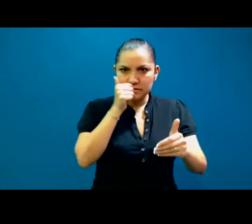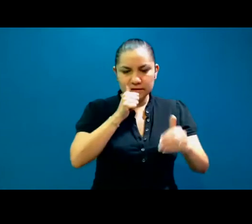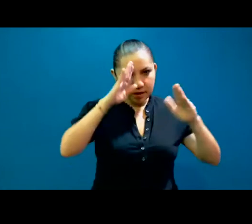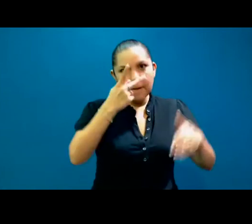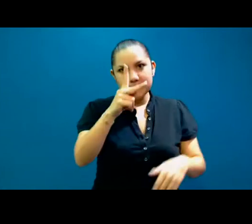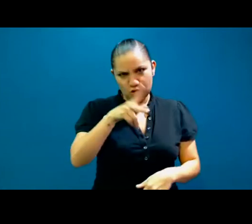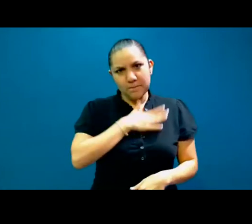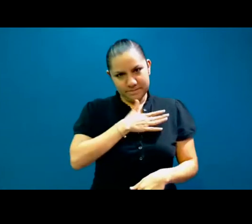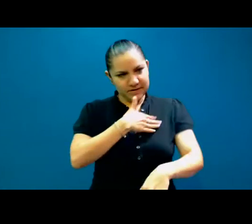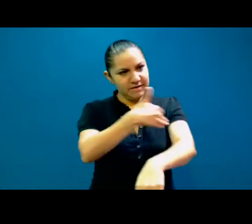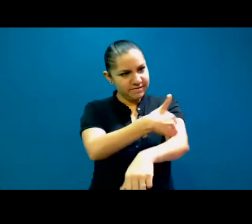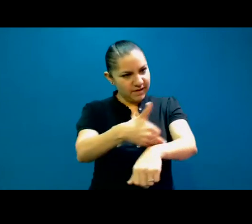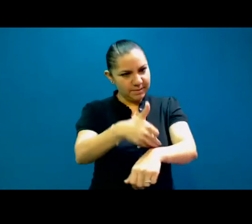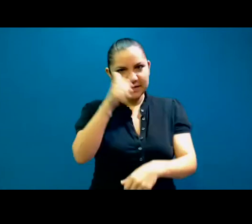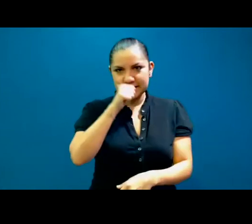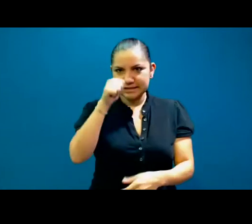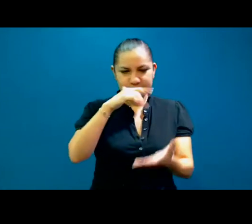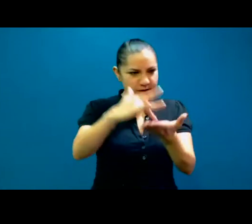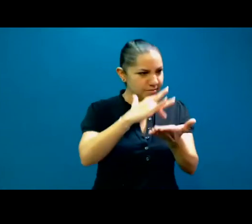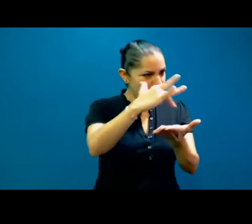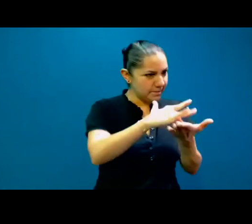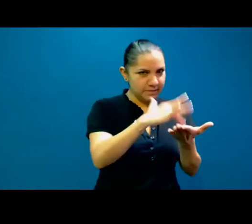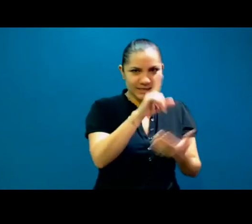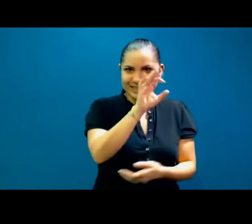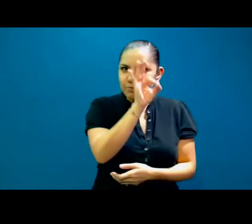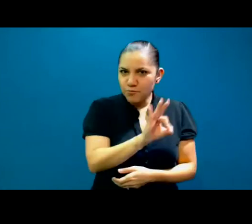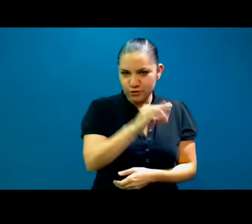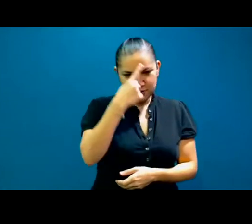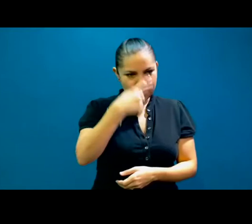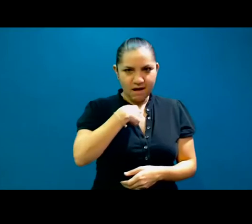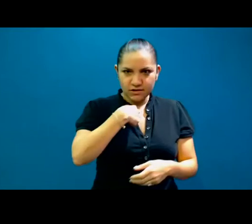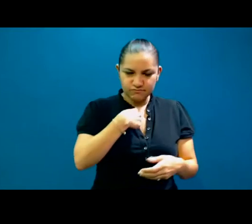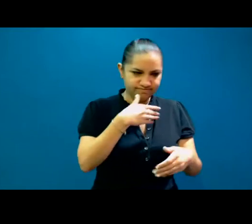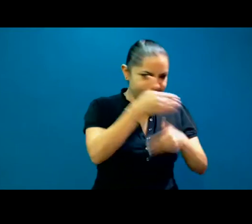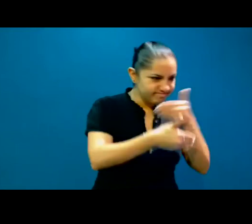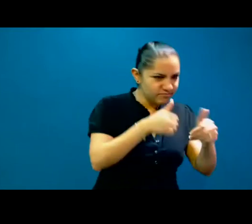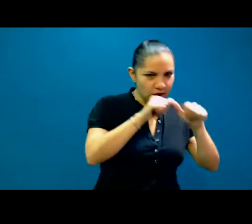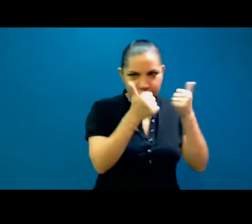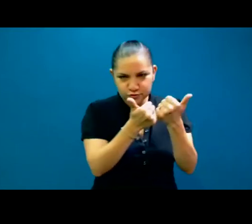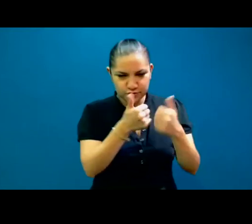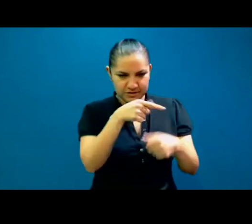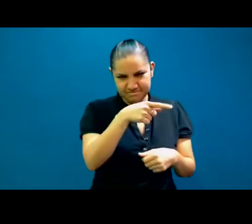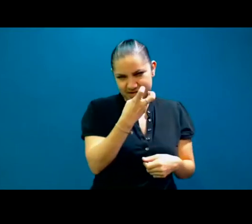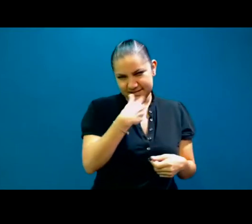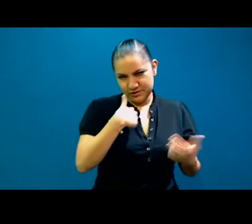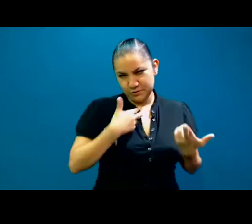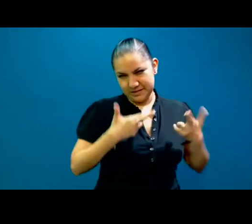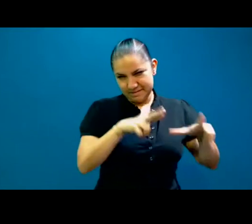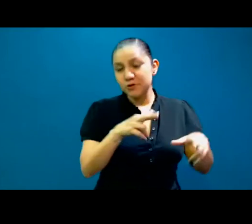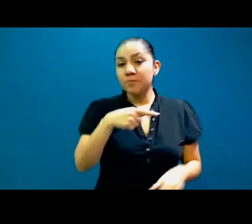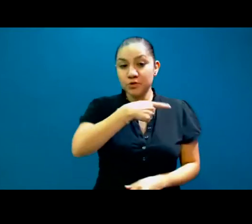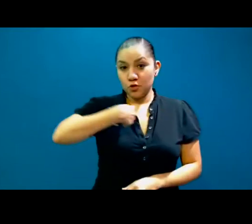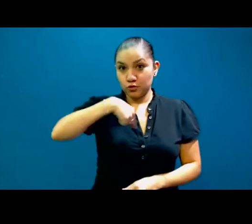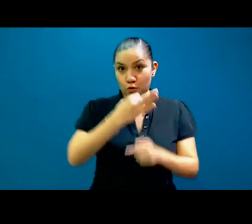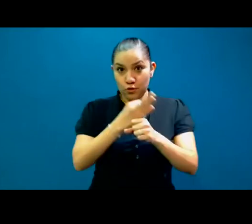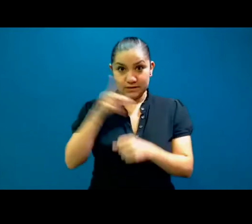para compartirles algo de la asociación a la cual represento. Nosotros estamos basados en Estados Unidos. En este momento, yo